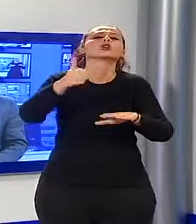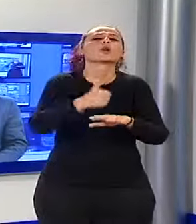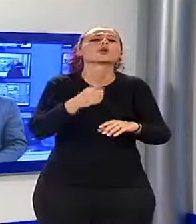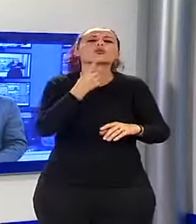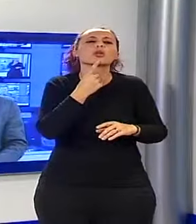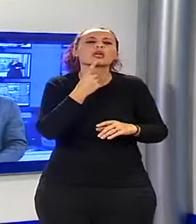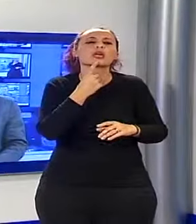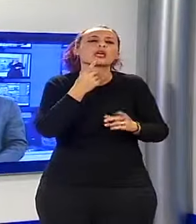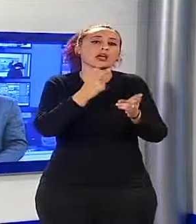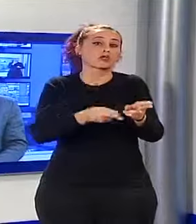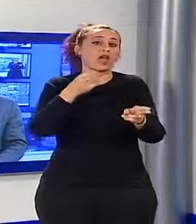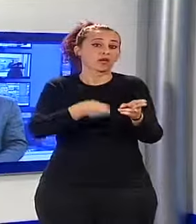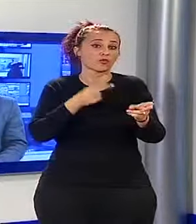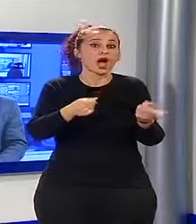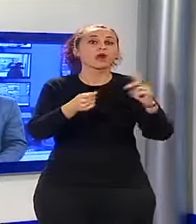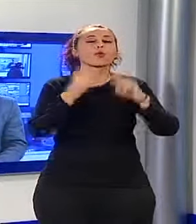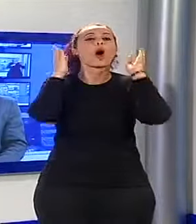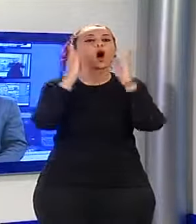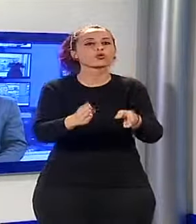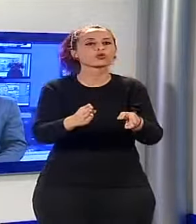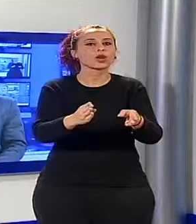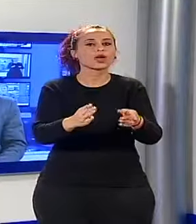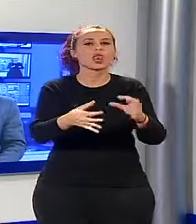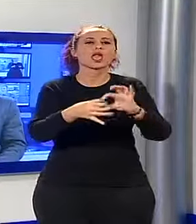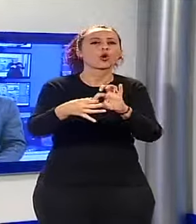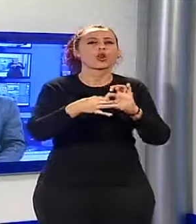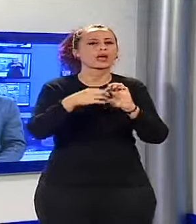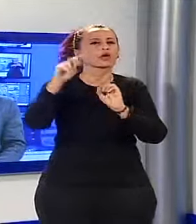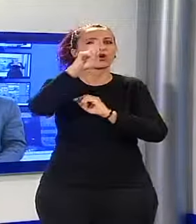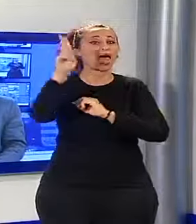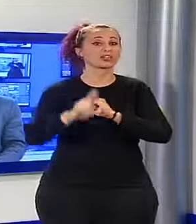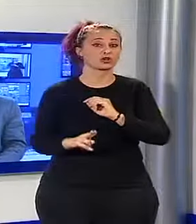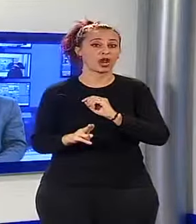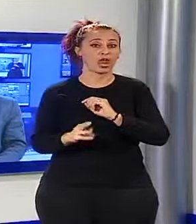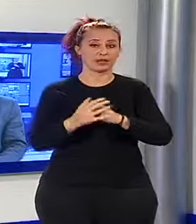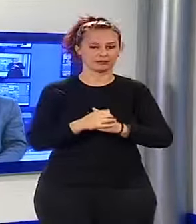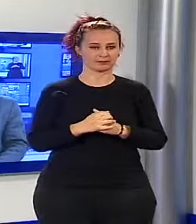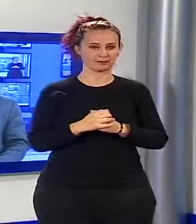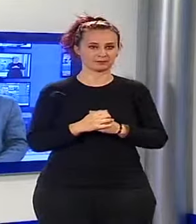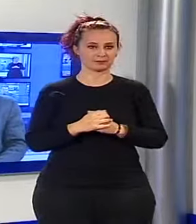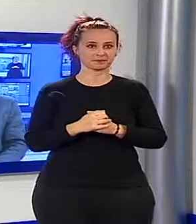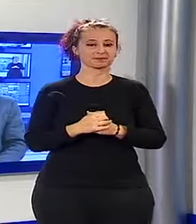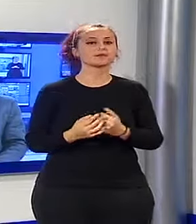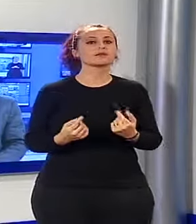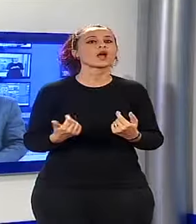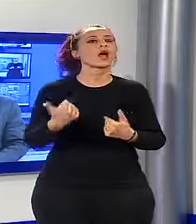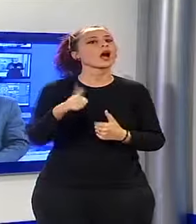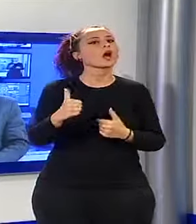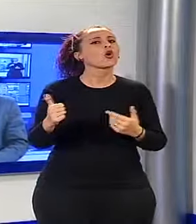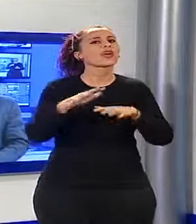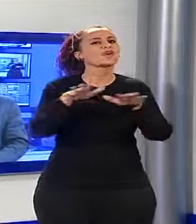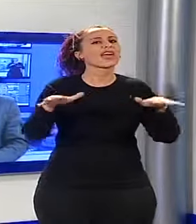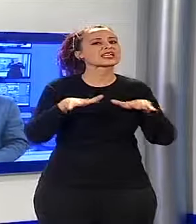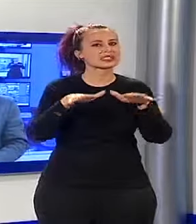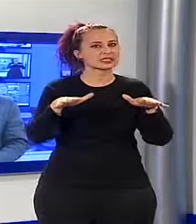ferroviarie e autostradali di carattere nazionale, ancora bloccati. Torniamo in Versilia perché c'è